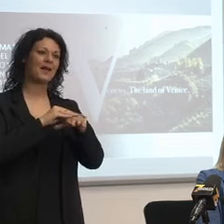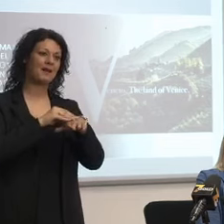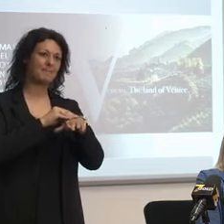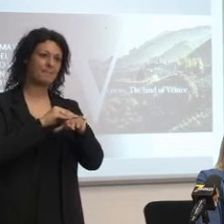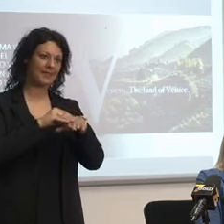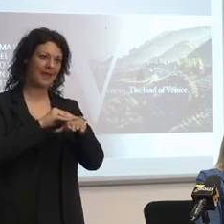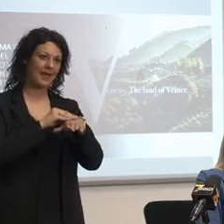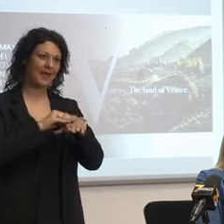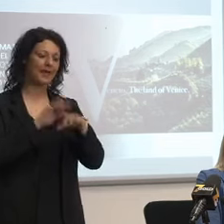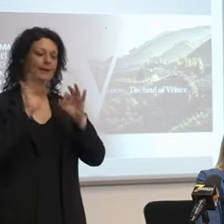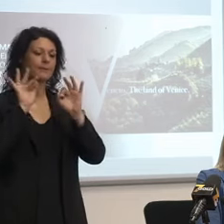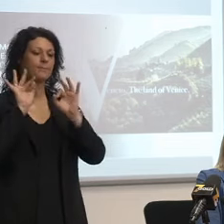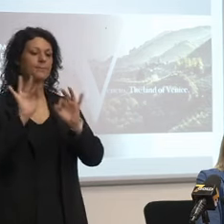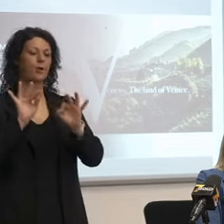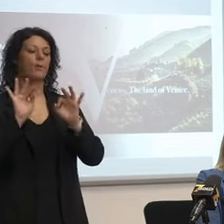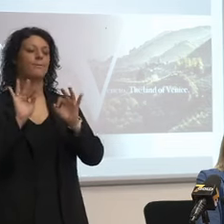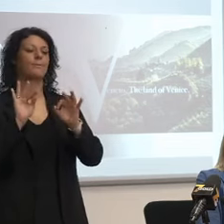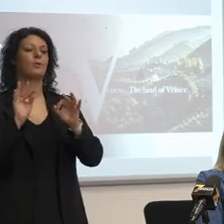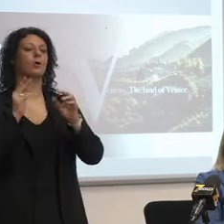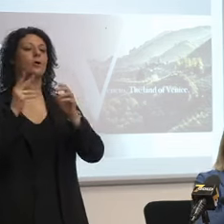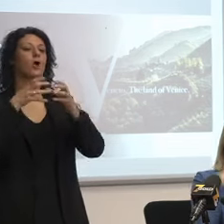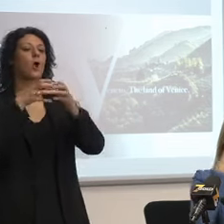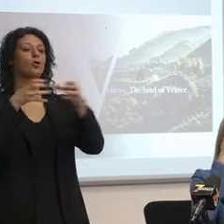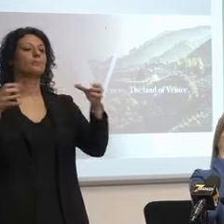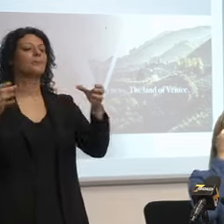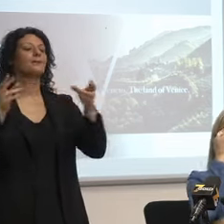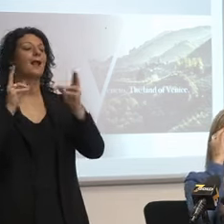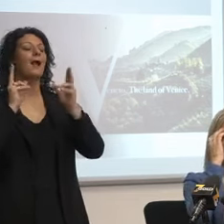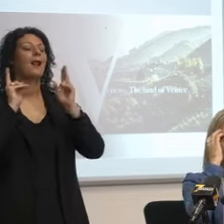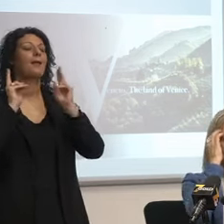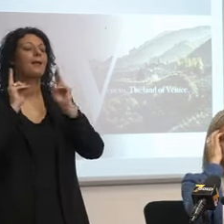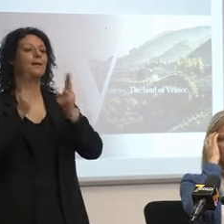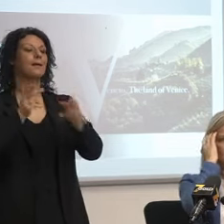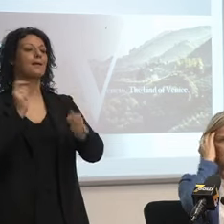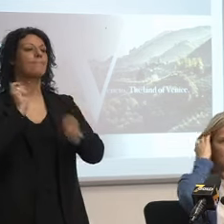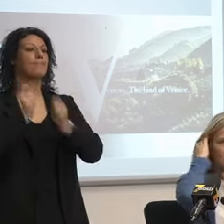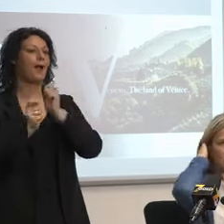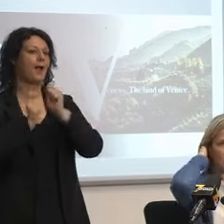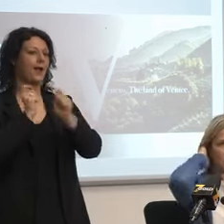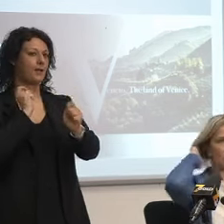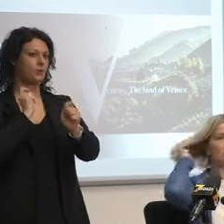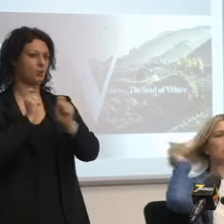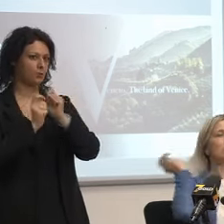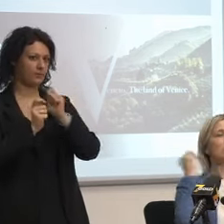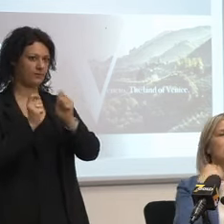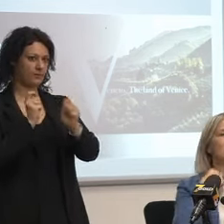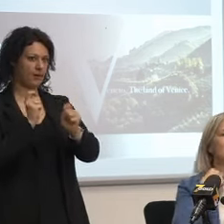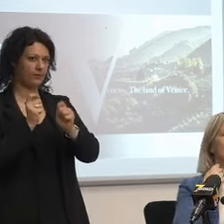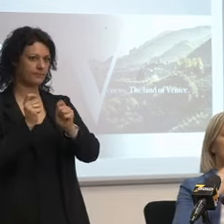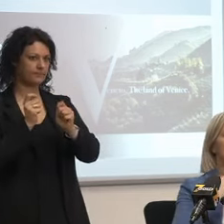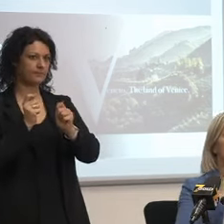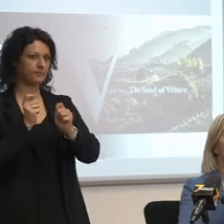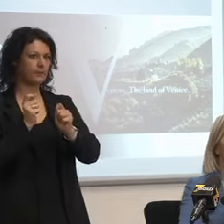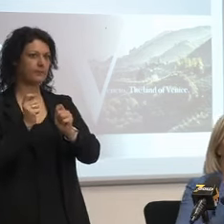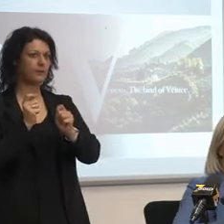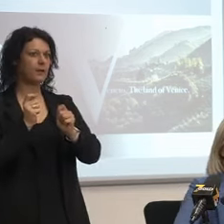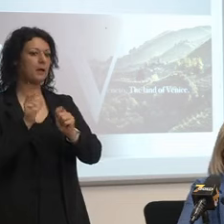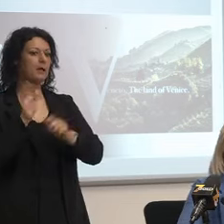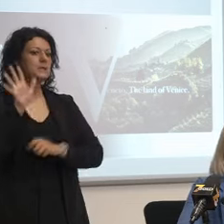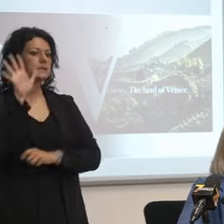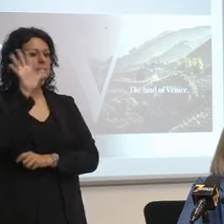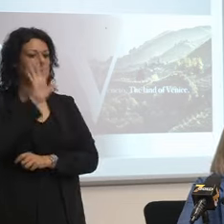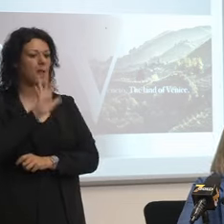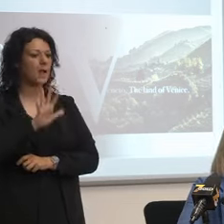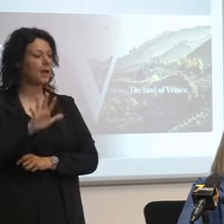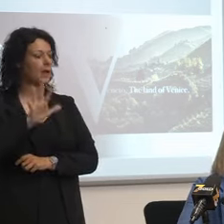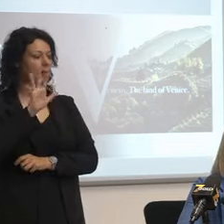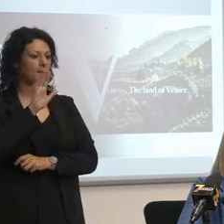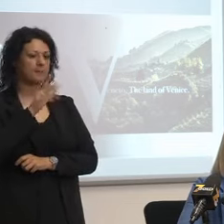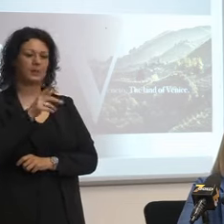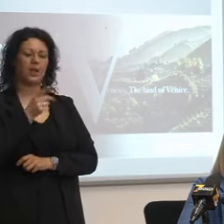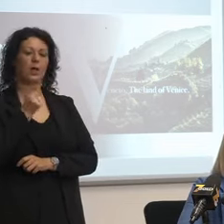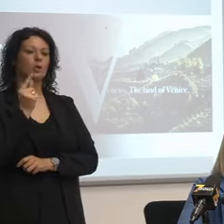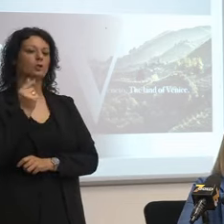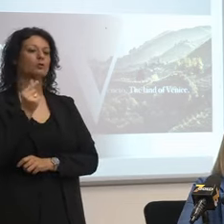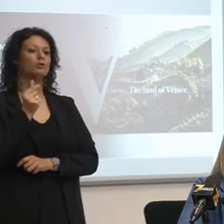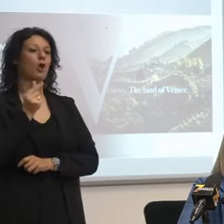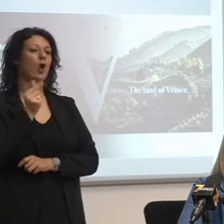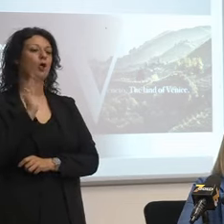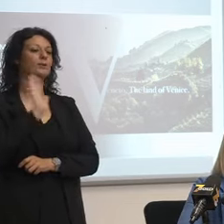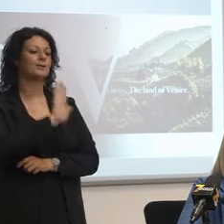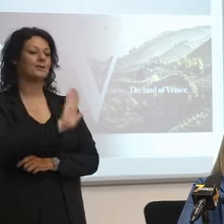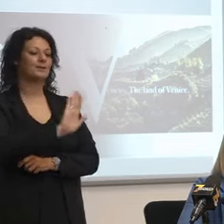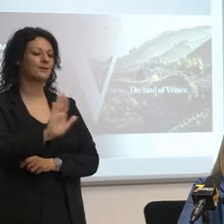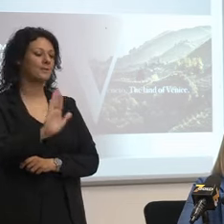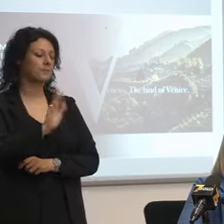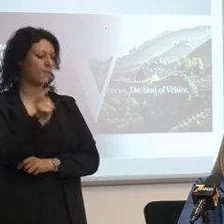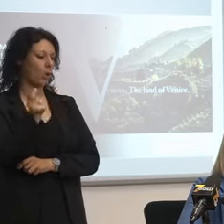ospedaliera di Pado lei pensa il caso insomma sembra che sia l'azienda più povera diciamo d'Italia io so che però